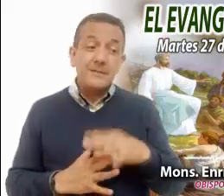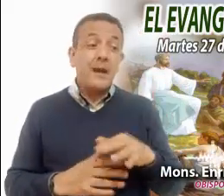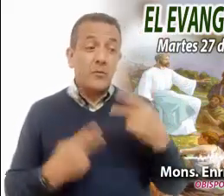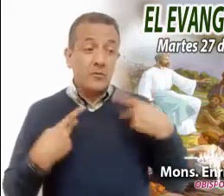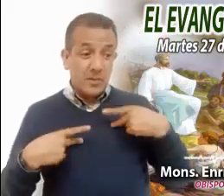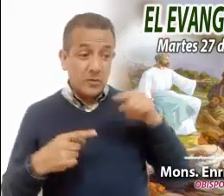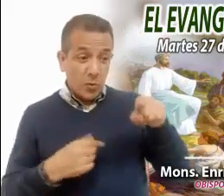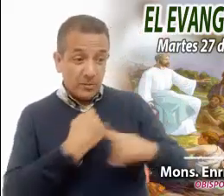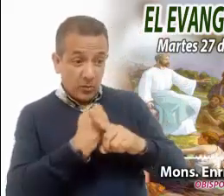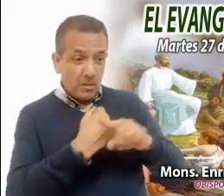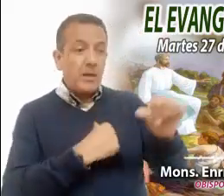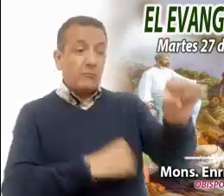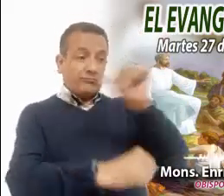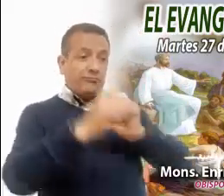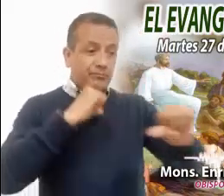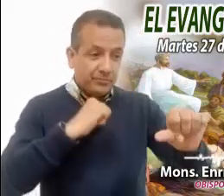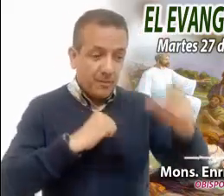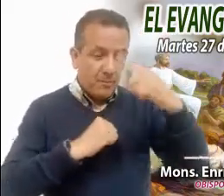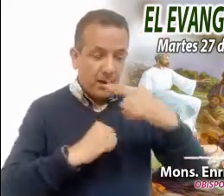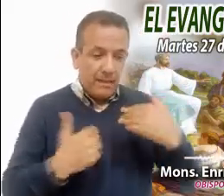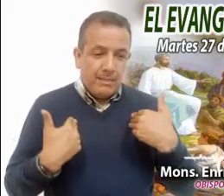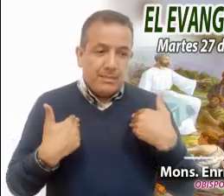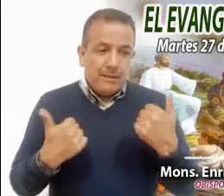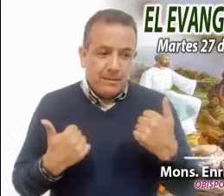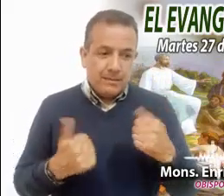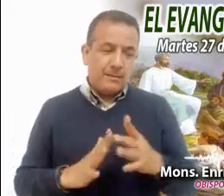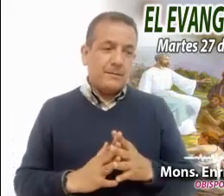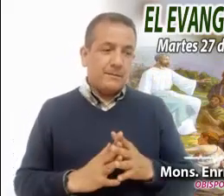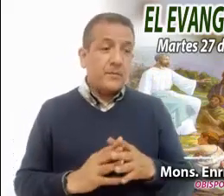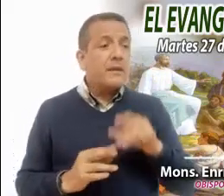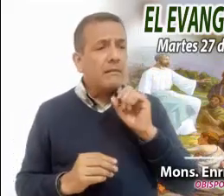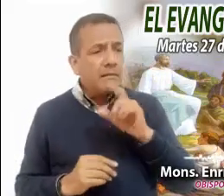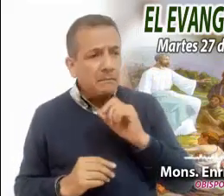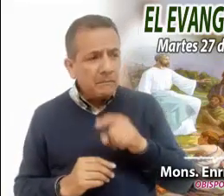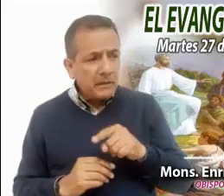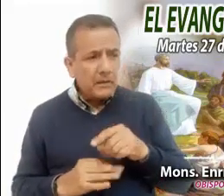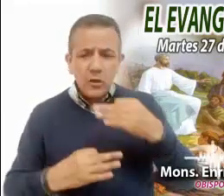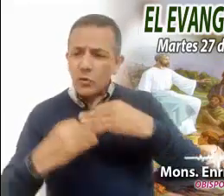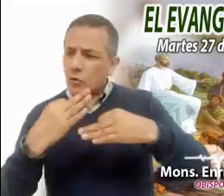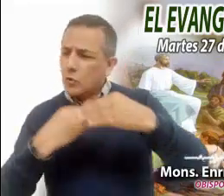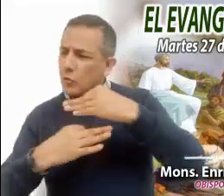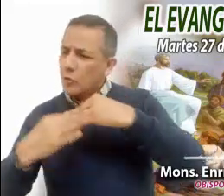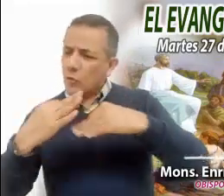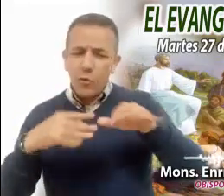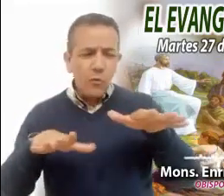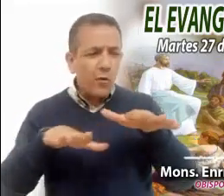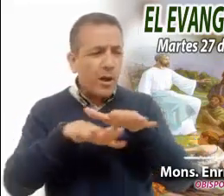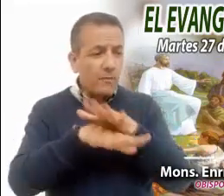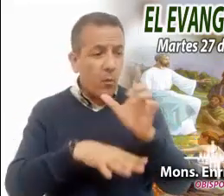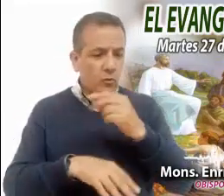otro para que las cosas sean diferentes. Y ciertamente todo cambia cuando lo hacemos.